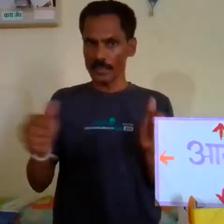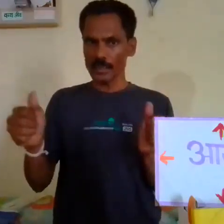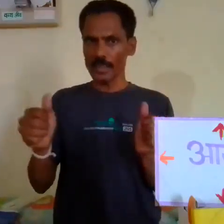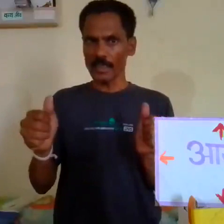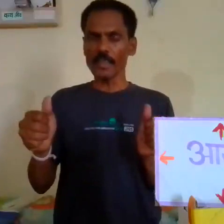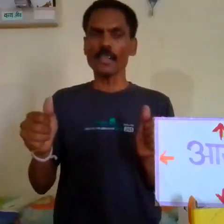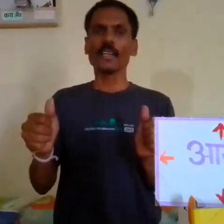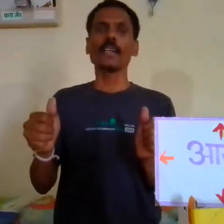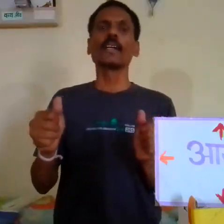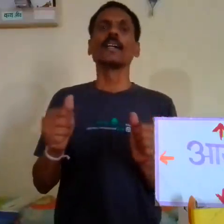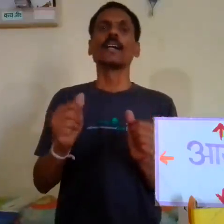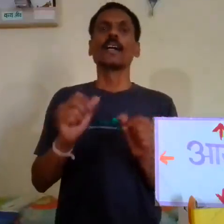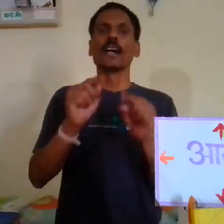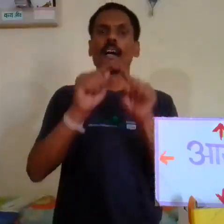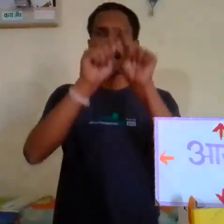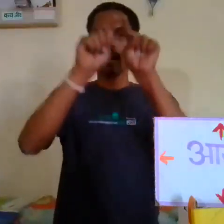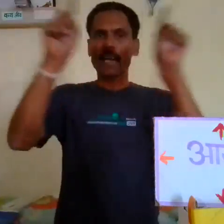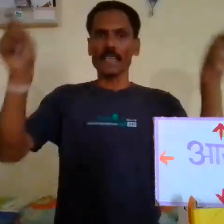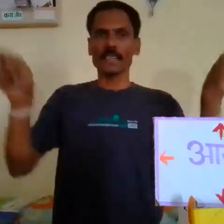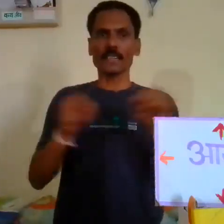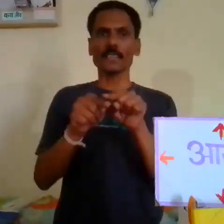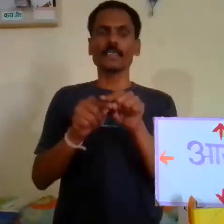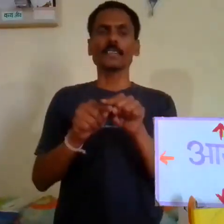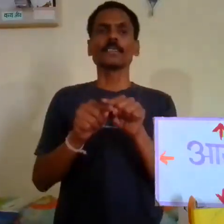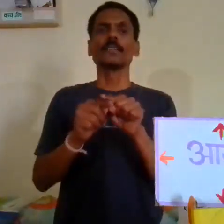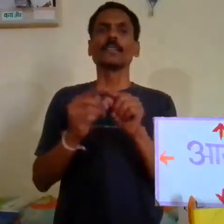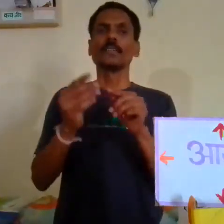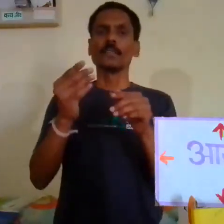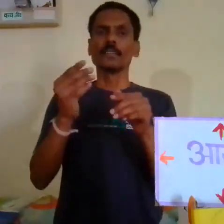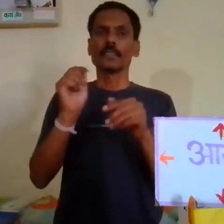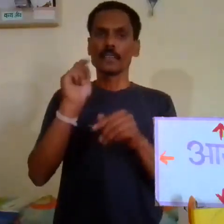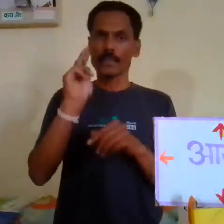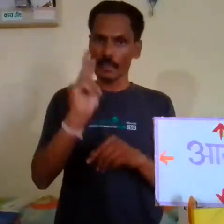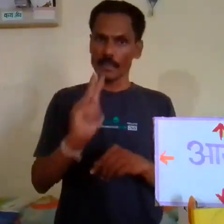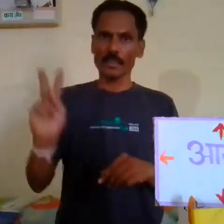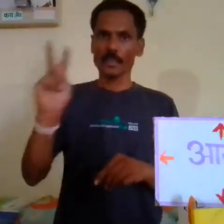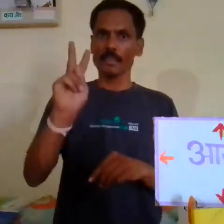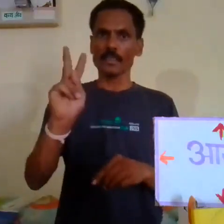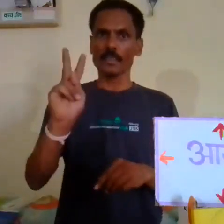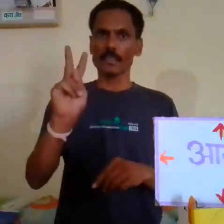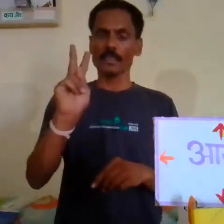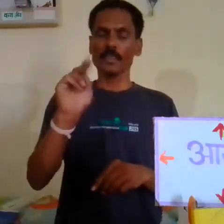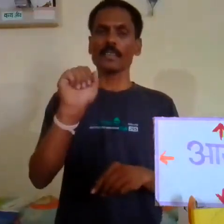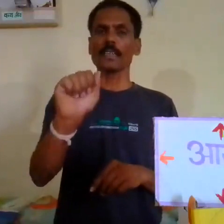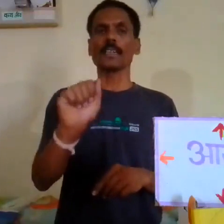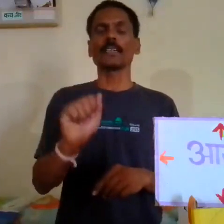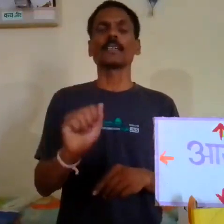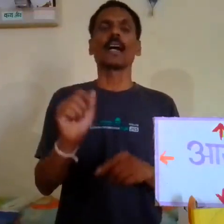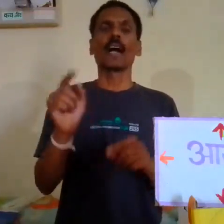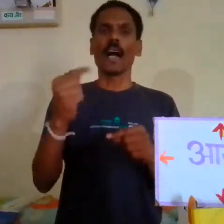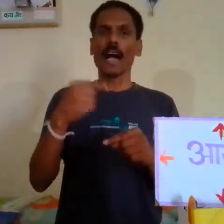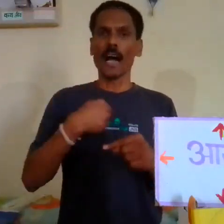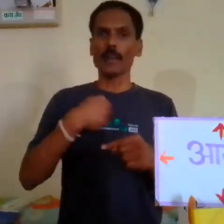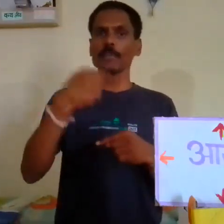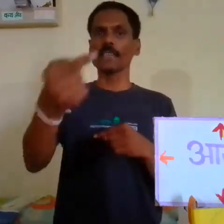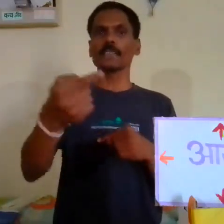किशी आयत की आमने